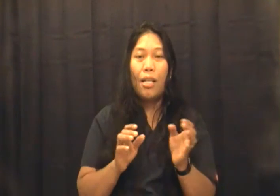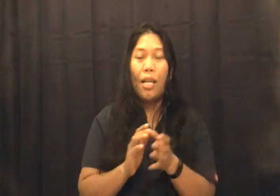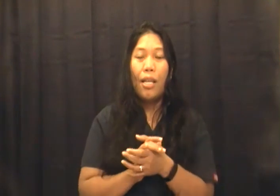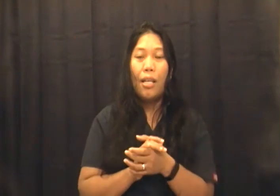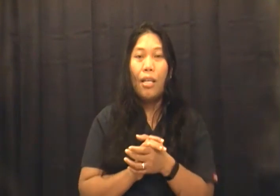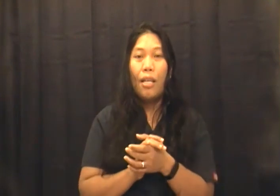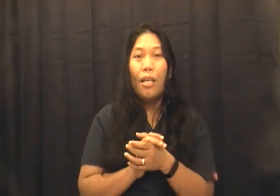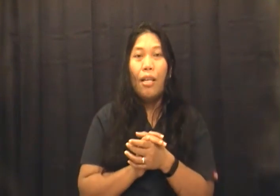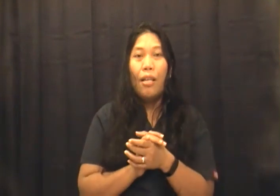Kay.